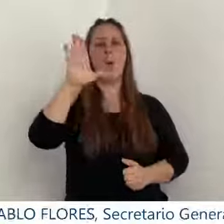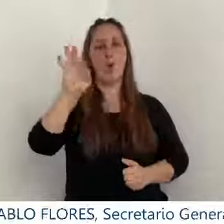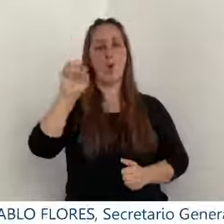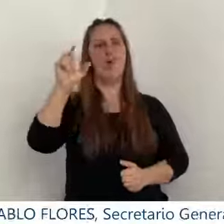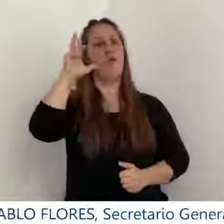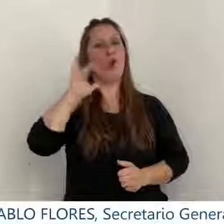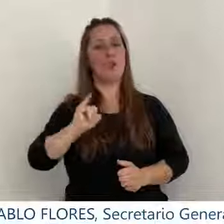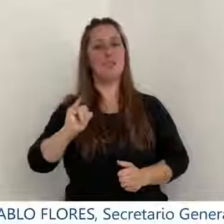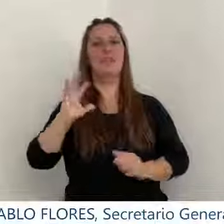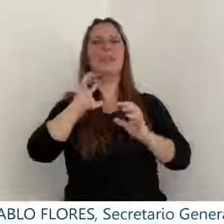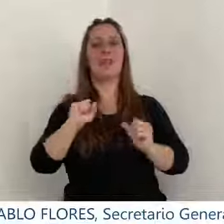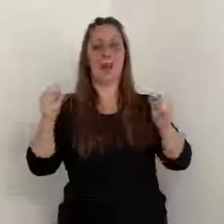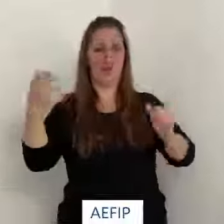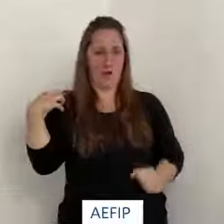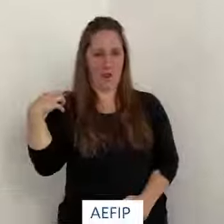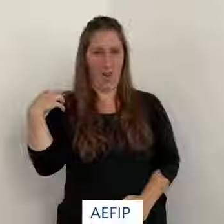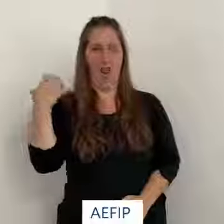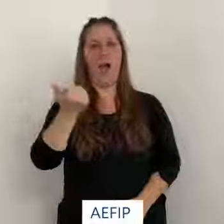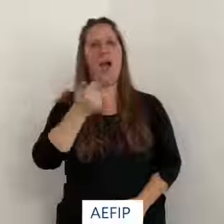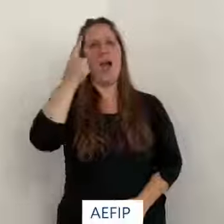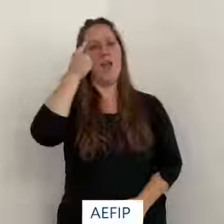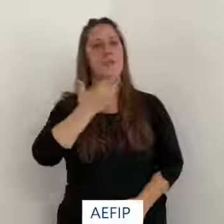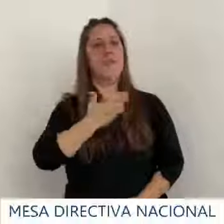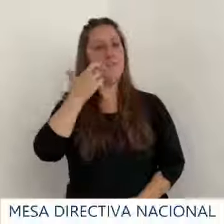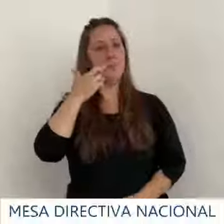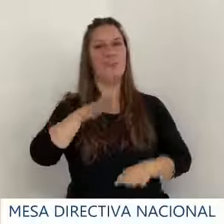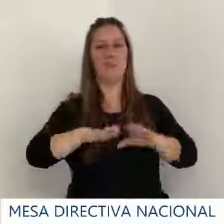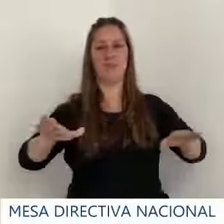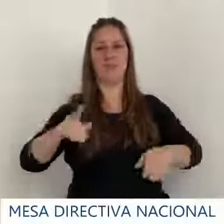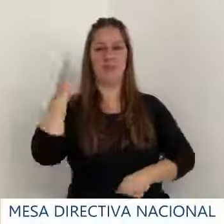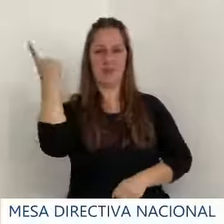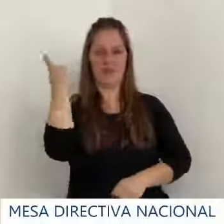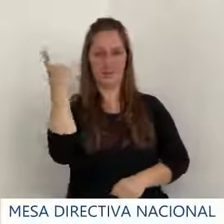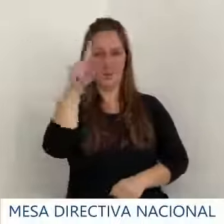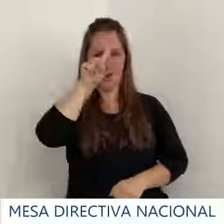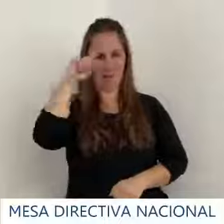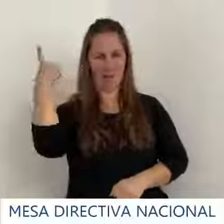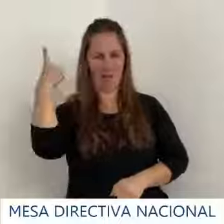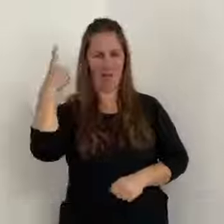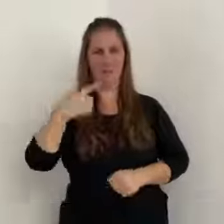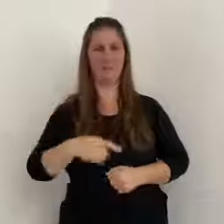Flores, Secretario General AFIP, Mesa Directiva Nacional